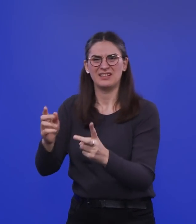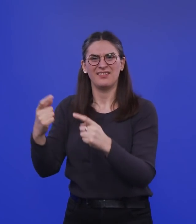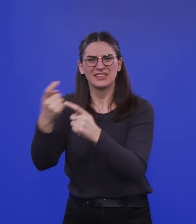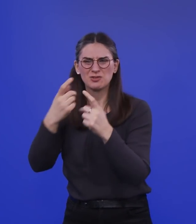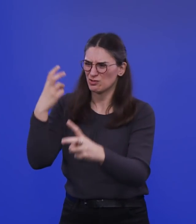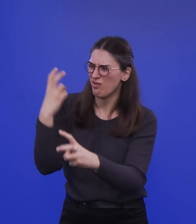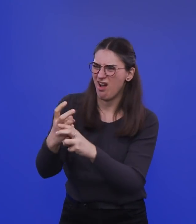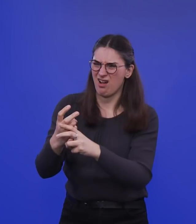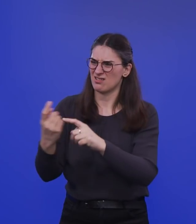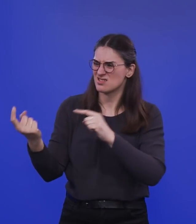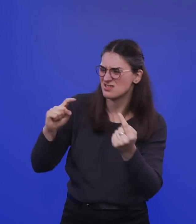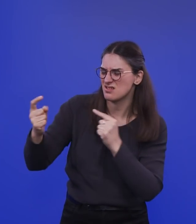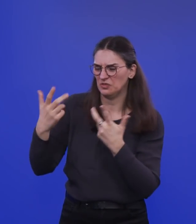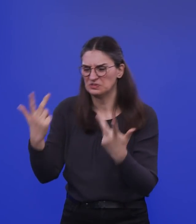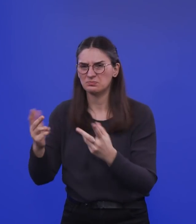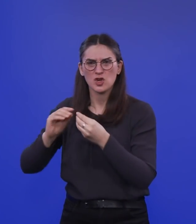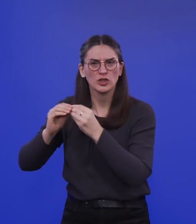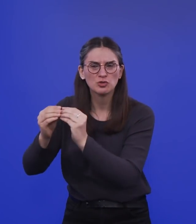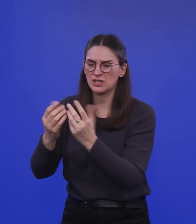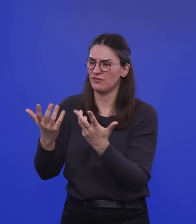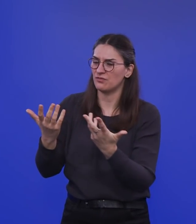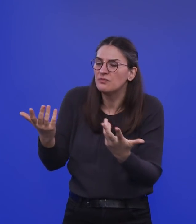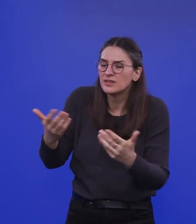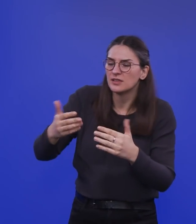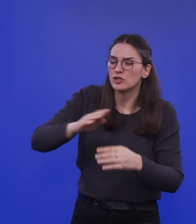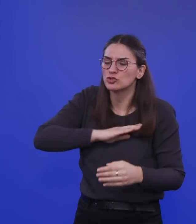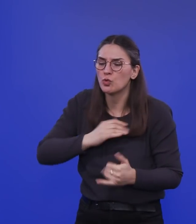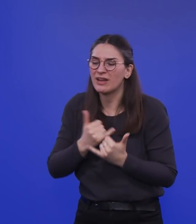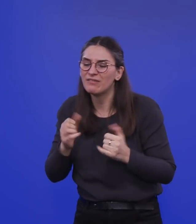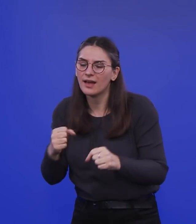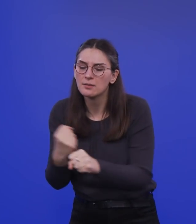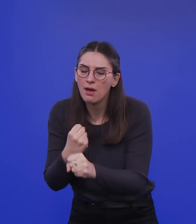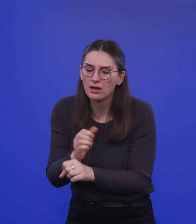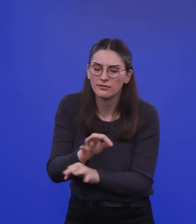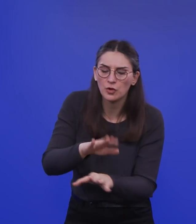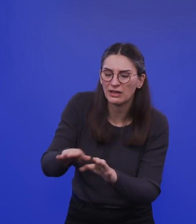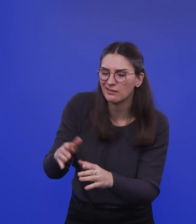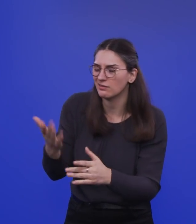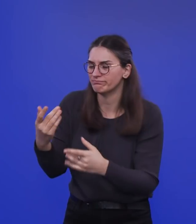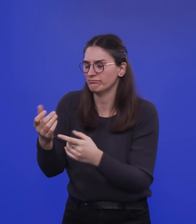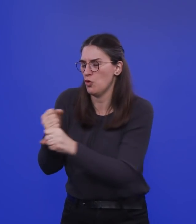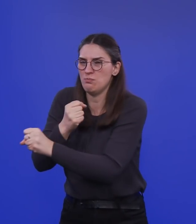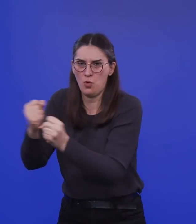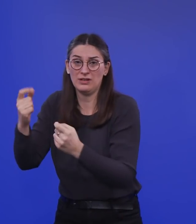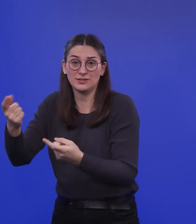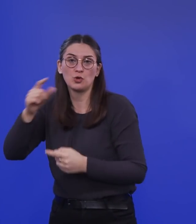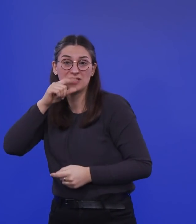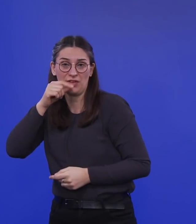eine konstruktive Debatte darüber, was kann man in den Schulen tun, für die Kinder unmöglich gemacht haben. Also ich glaube, diese